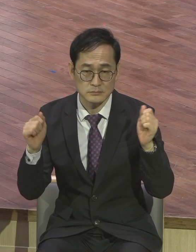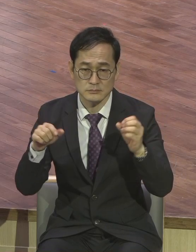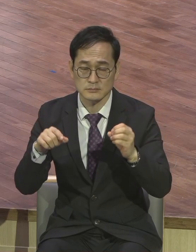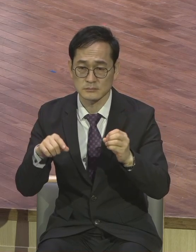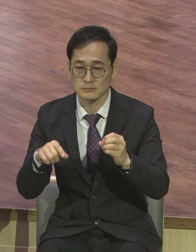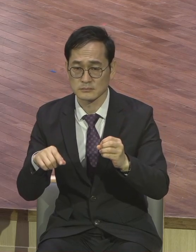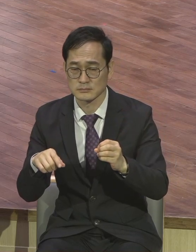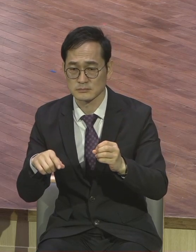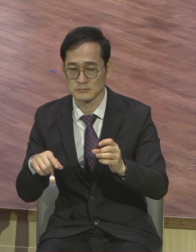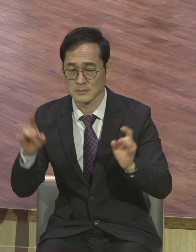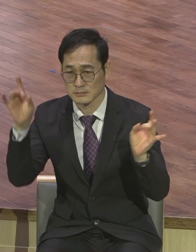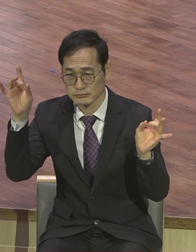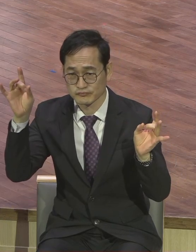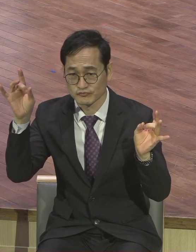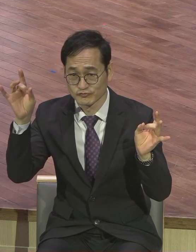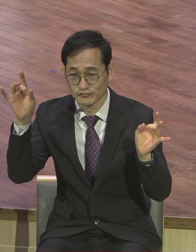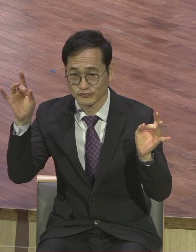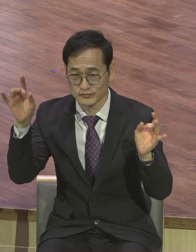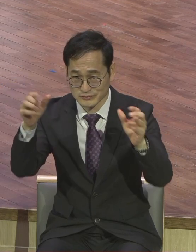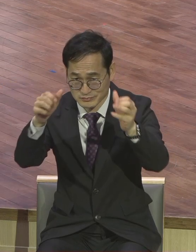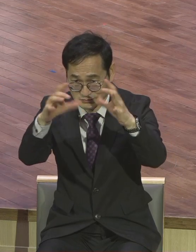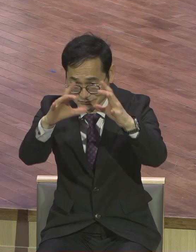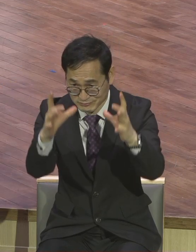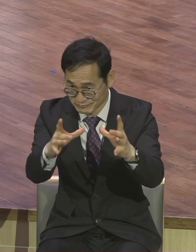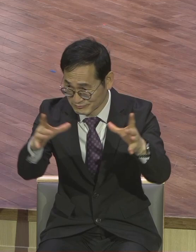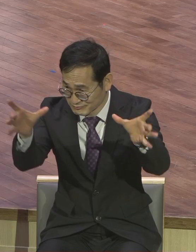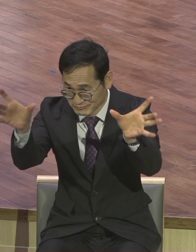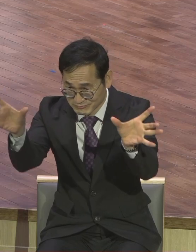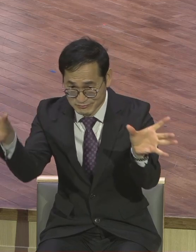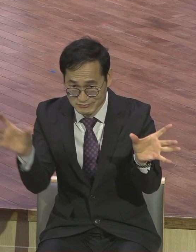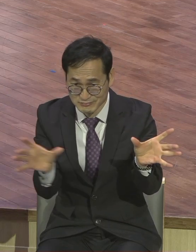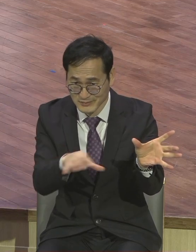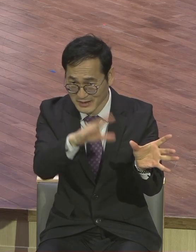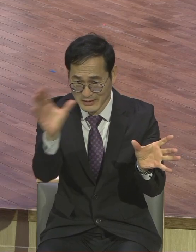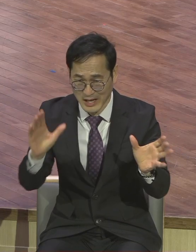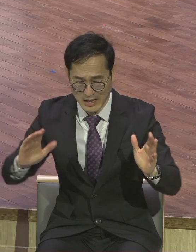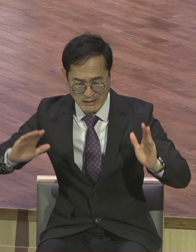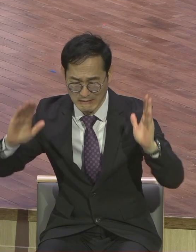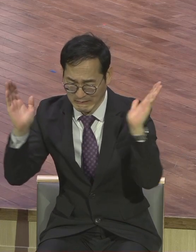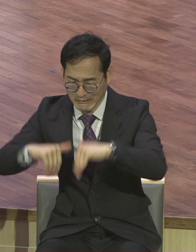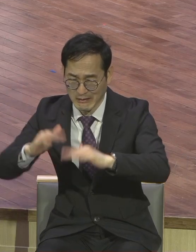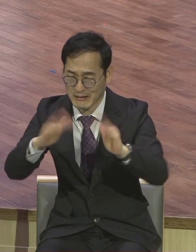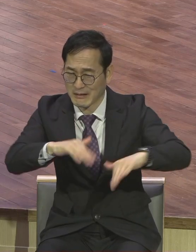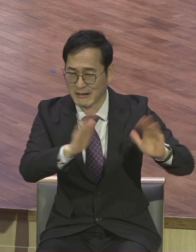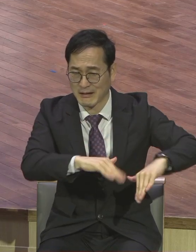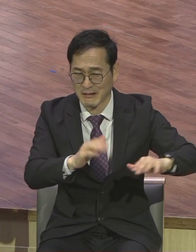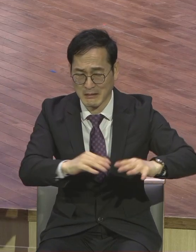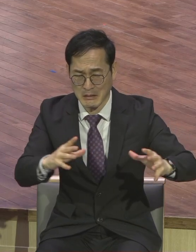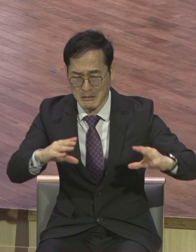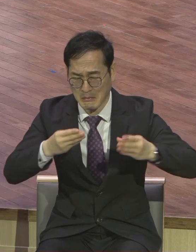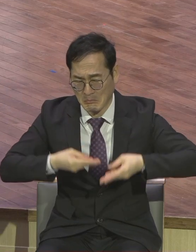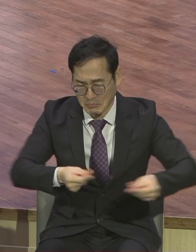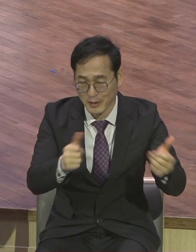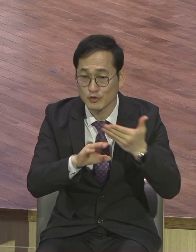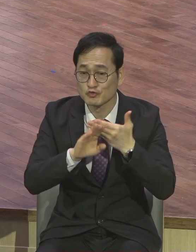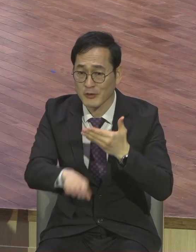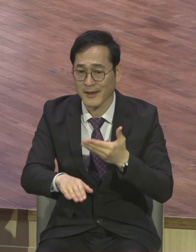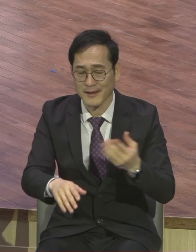저 법당을 다 철거를 하고 함께 모여서 식사하고 저 무속 전도